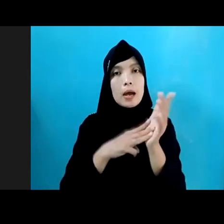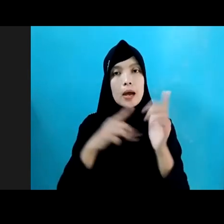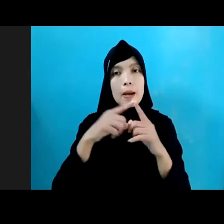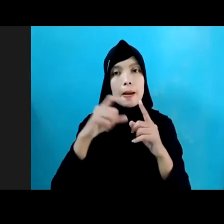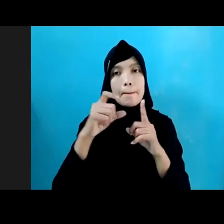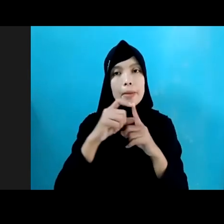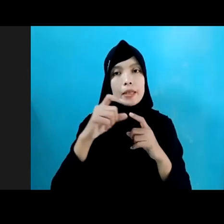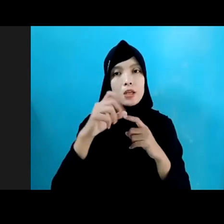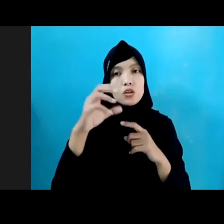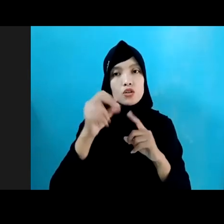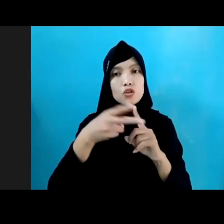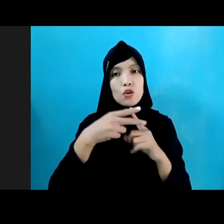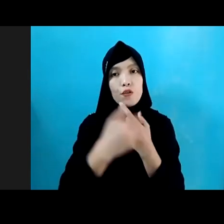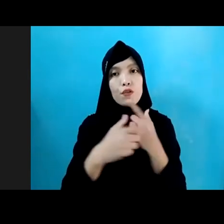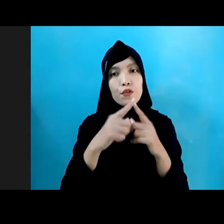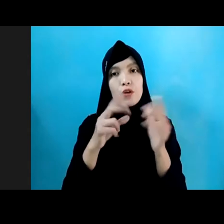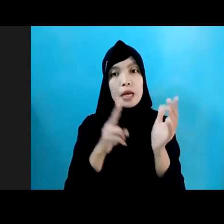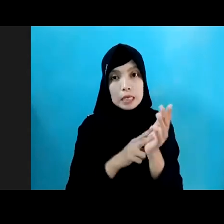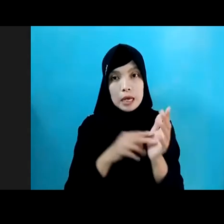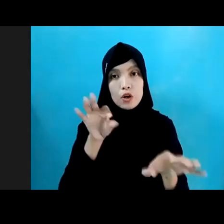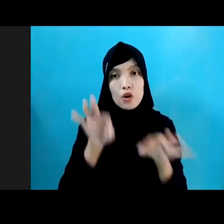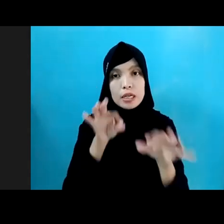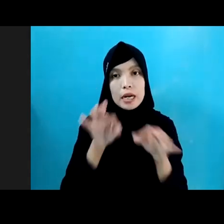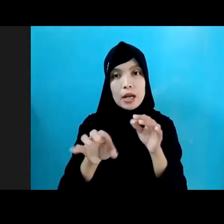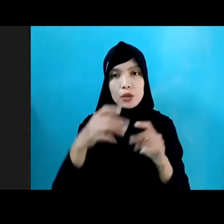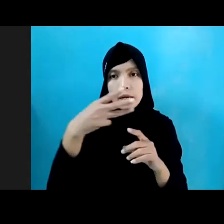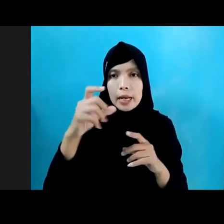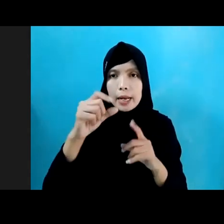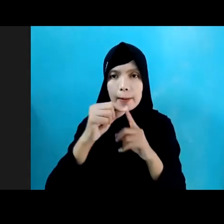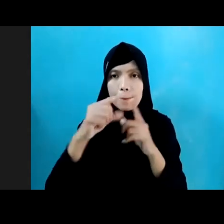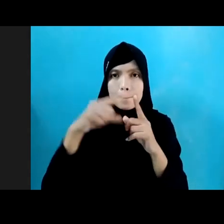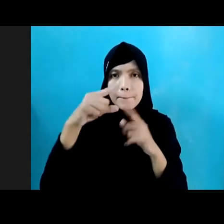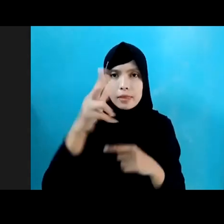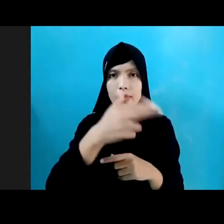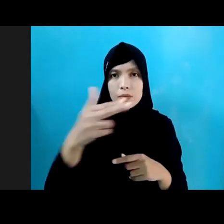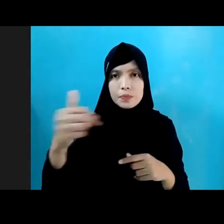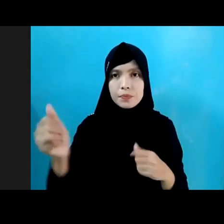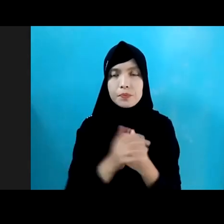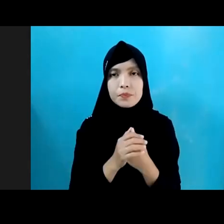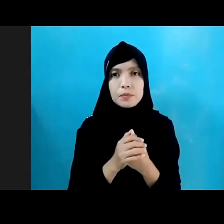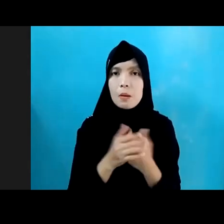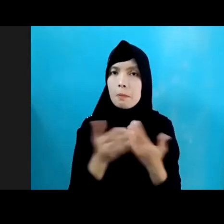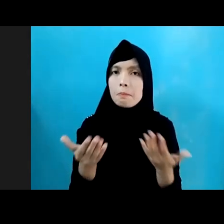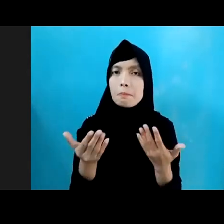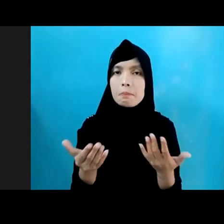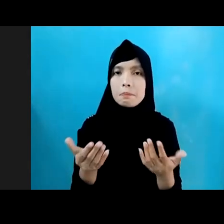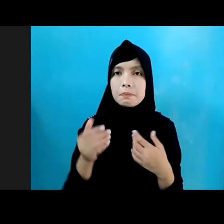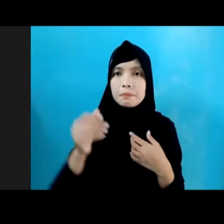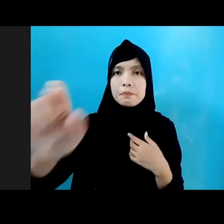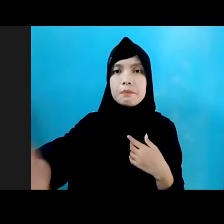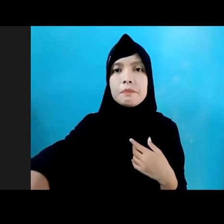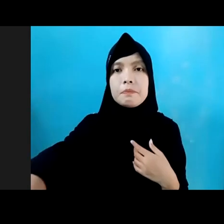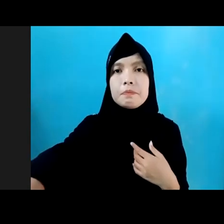Indonesia mengenai benarnya seperti apa sih penanganan anak korban kekerasan dan eksploitasi online yang ada di Indonesia